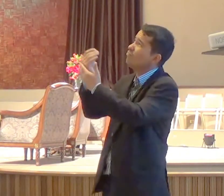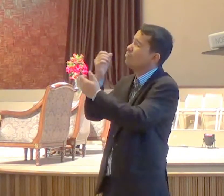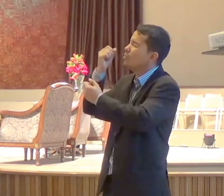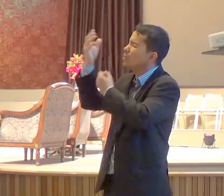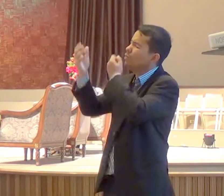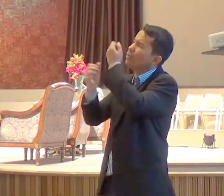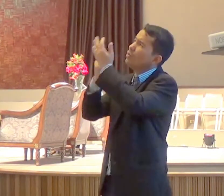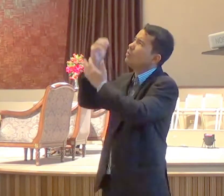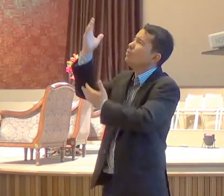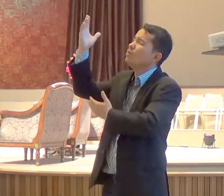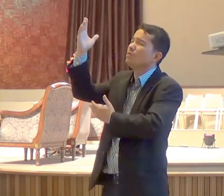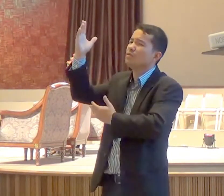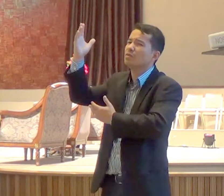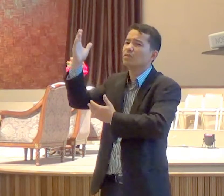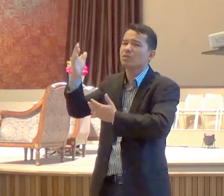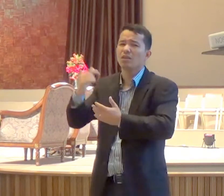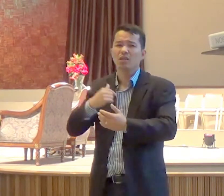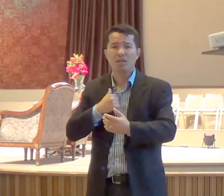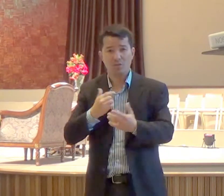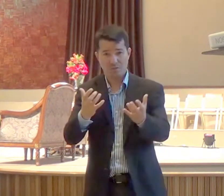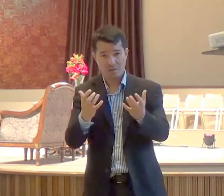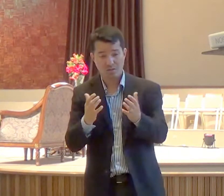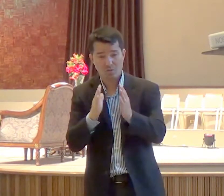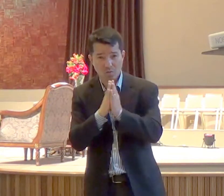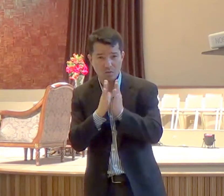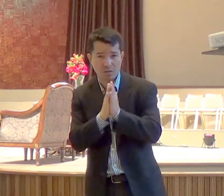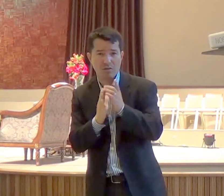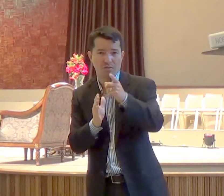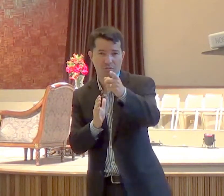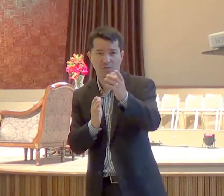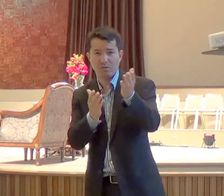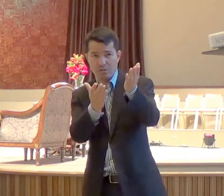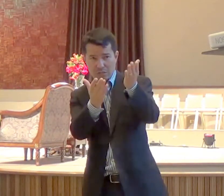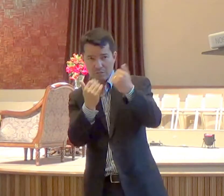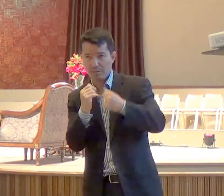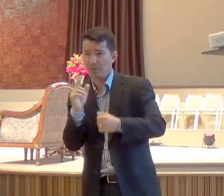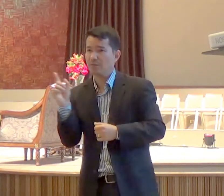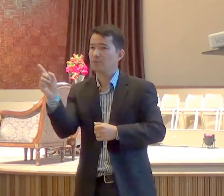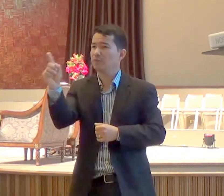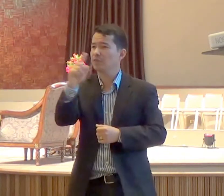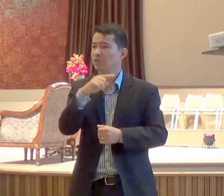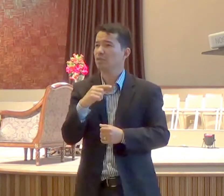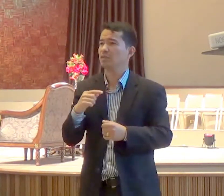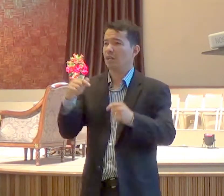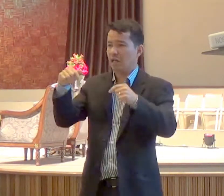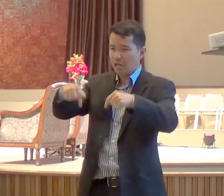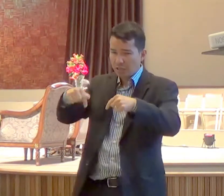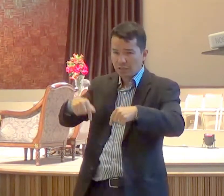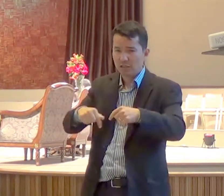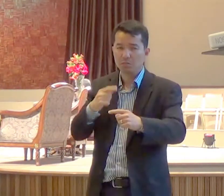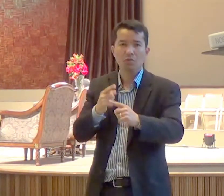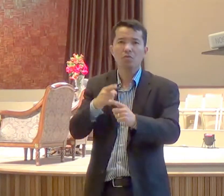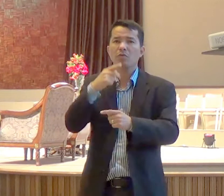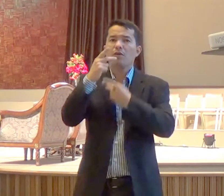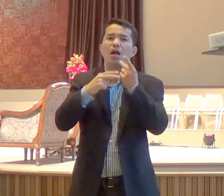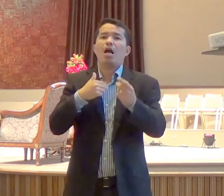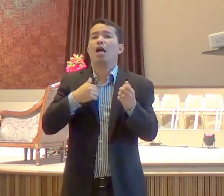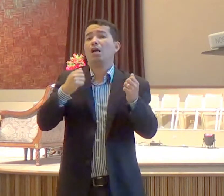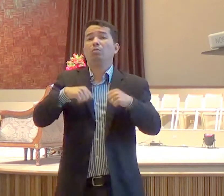eu quero convidar você, para vir aqui a frente, não porque você vai dizer assim, ah, eu estou precisando de oração, porque eu preciso de um emprego,